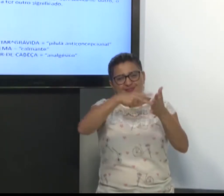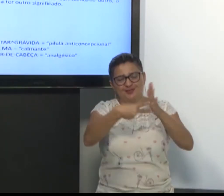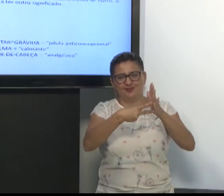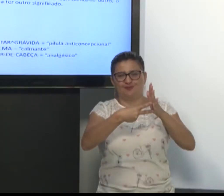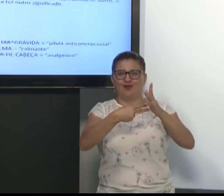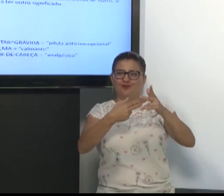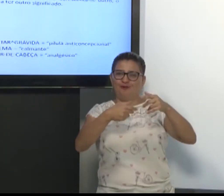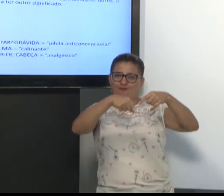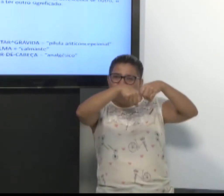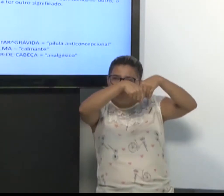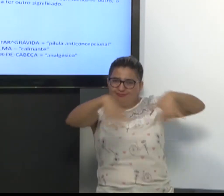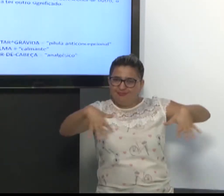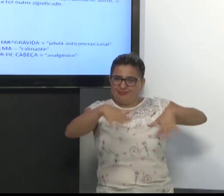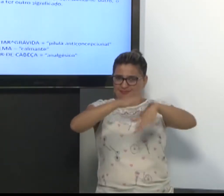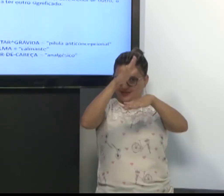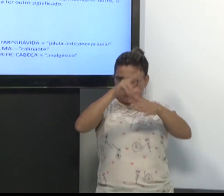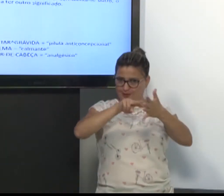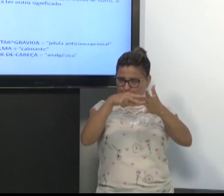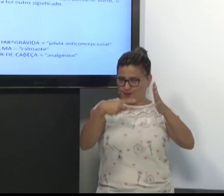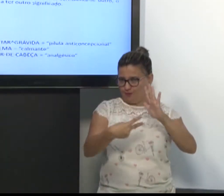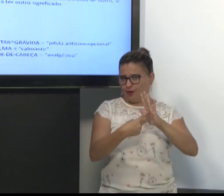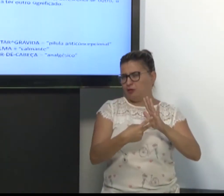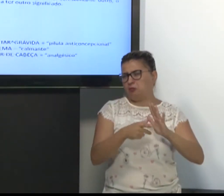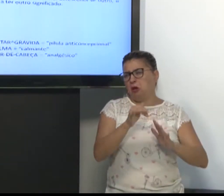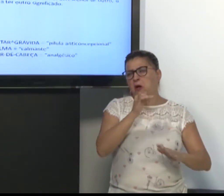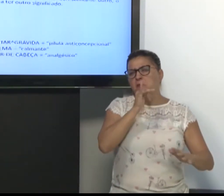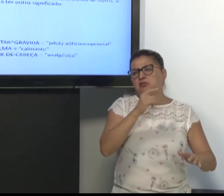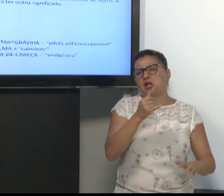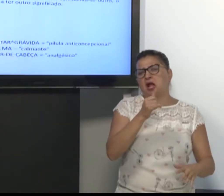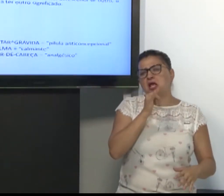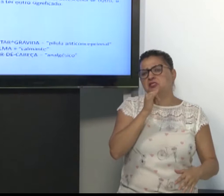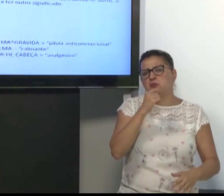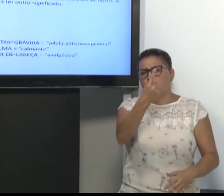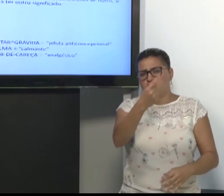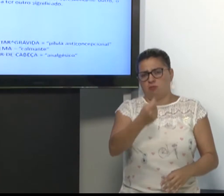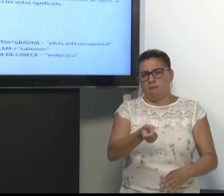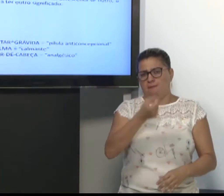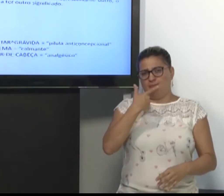Então, como eu vou conseguir dar o significado apenas um sinal? Por exemplo. Pílula.